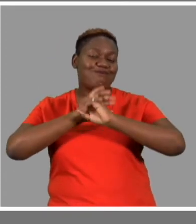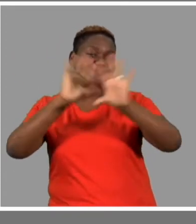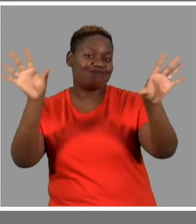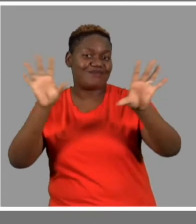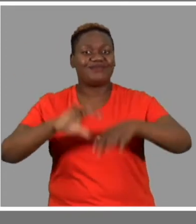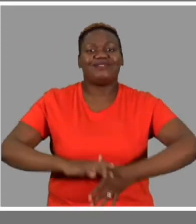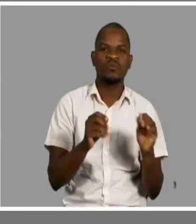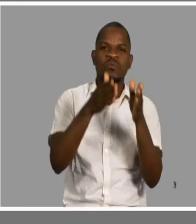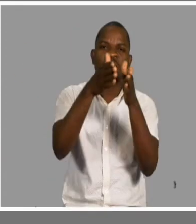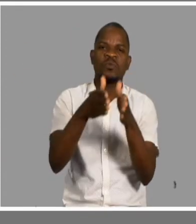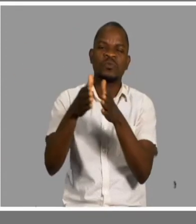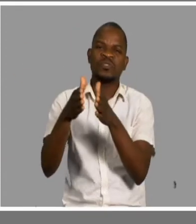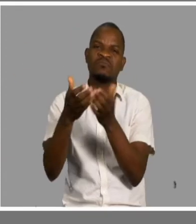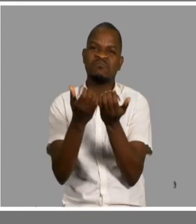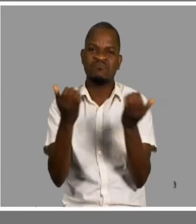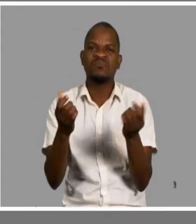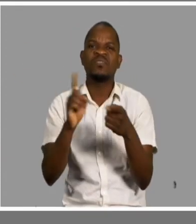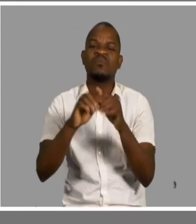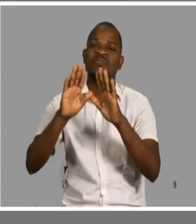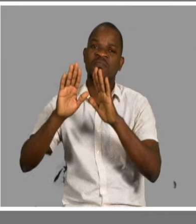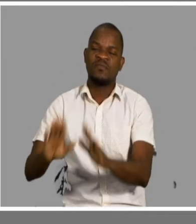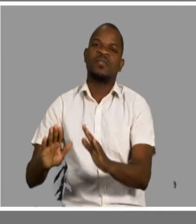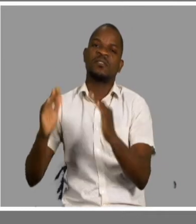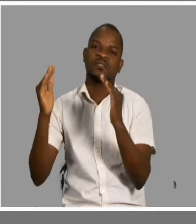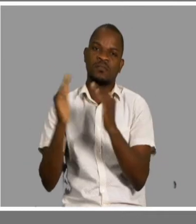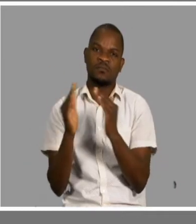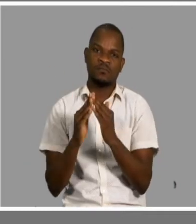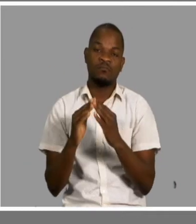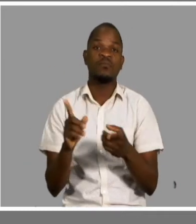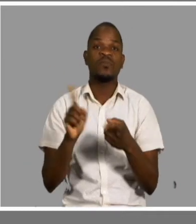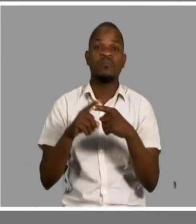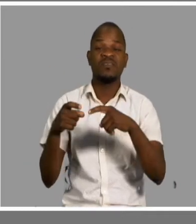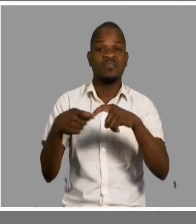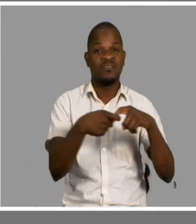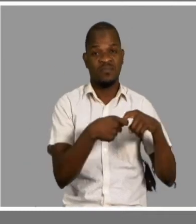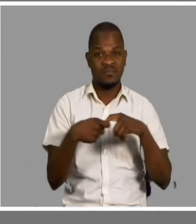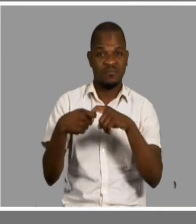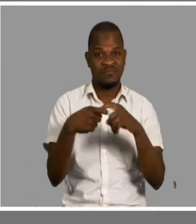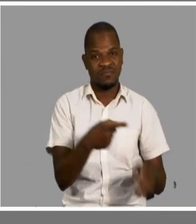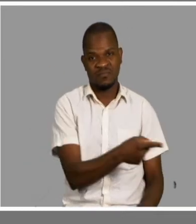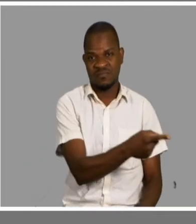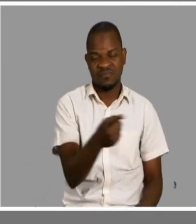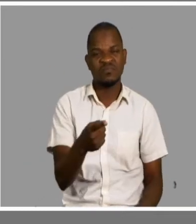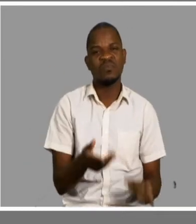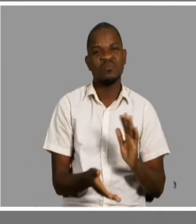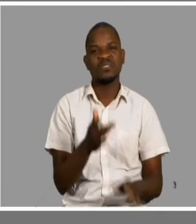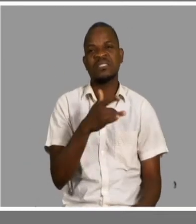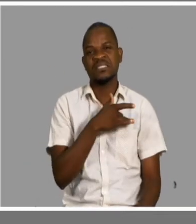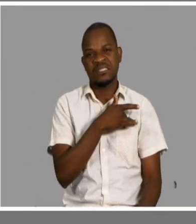pela leitura. As crianças não vão, as famílias já começam a ressentir as